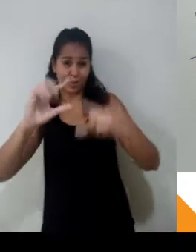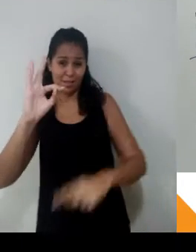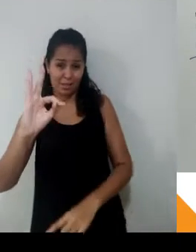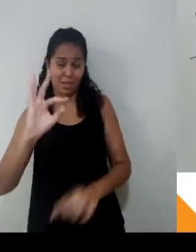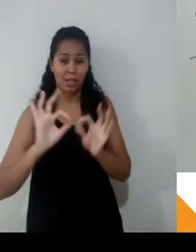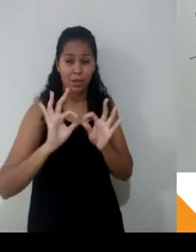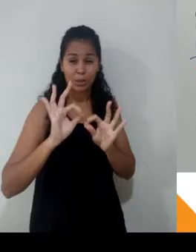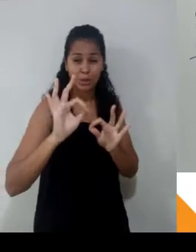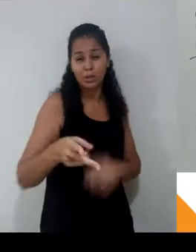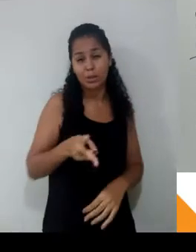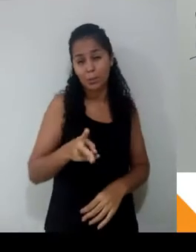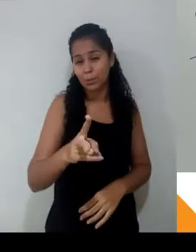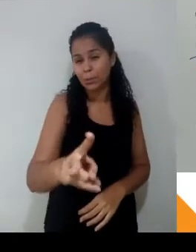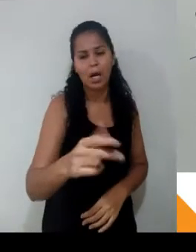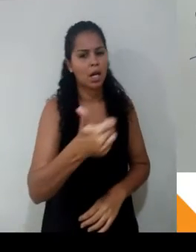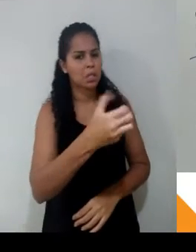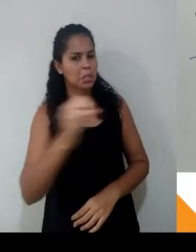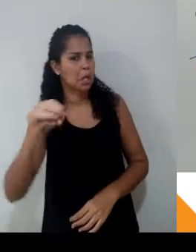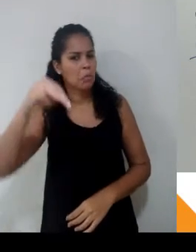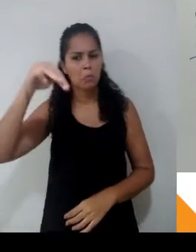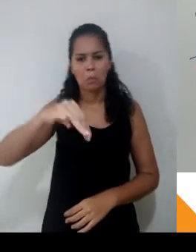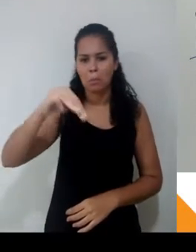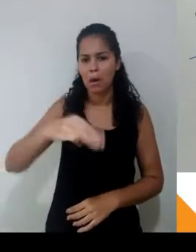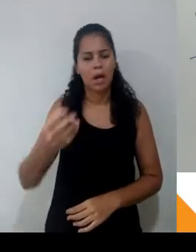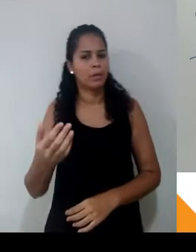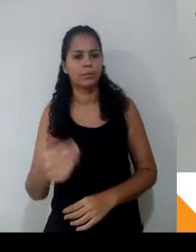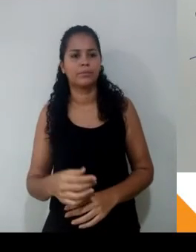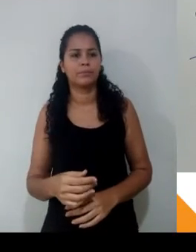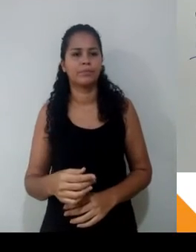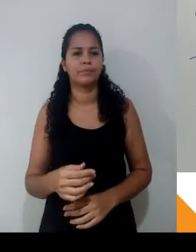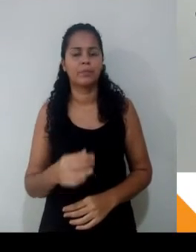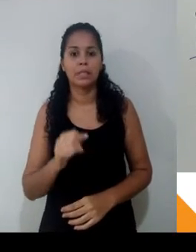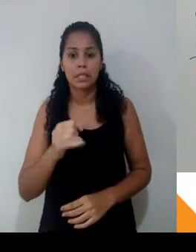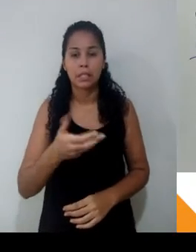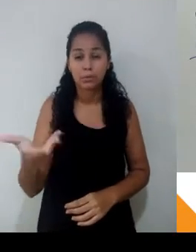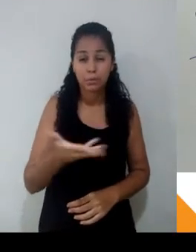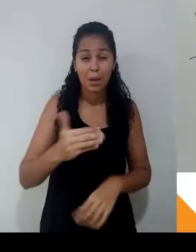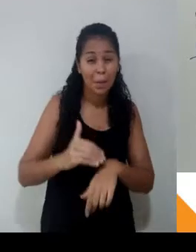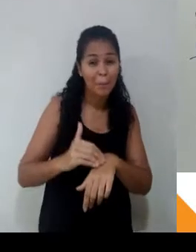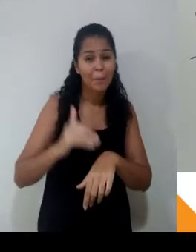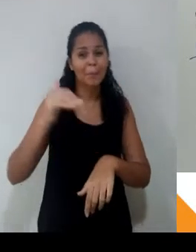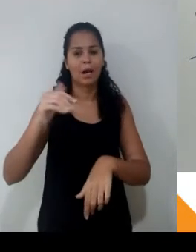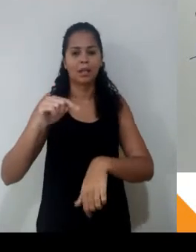o meu tempo tem que o quê? Diminuir. Porque se eu aumentar o tempo, aumentar a velocidade, aumenta os dois, a distância explode.